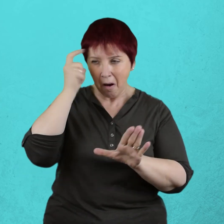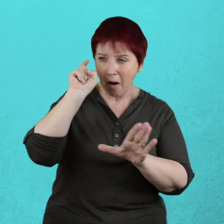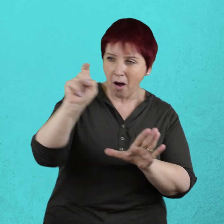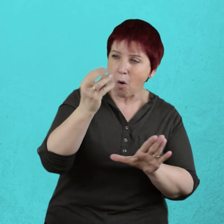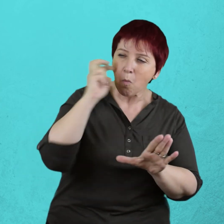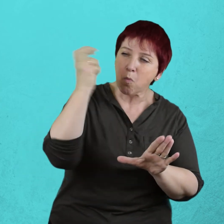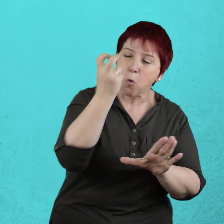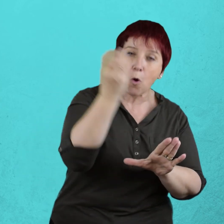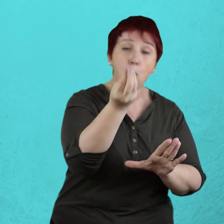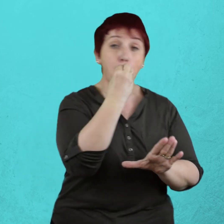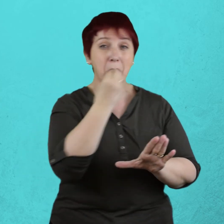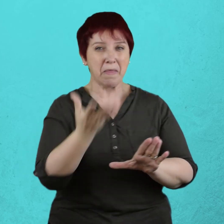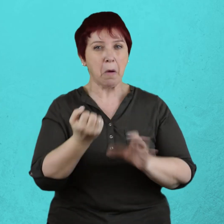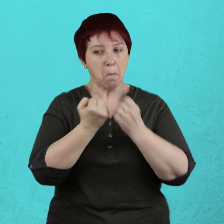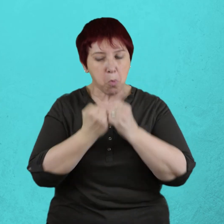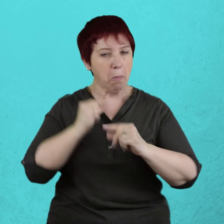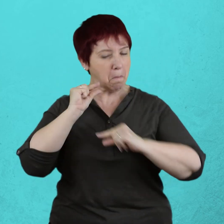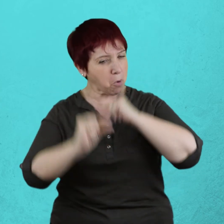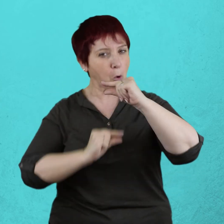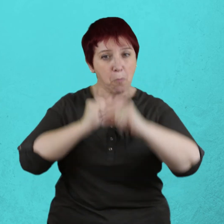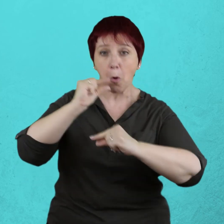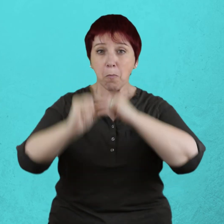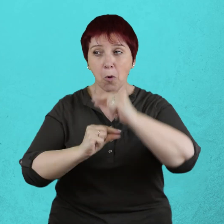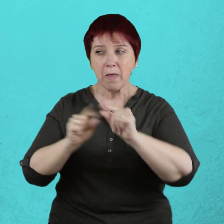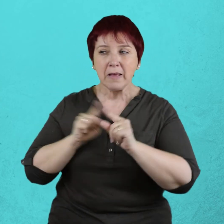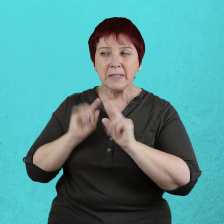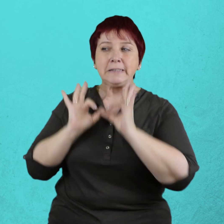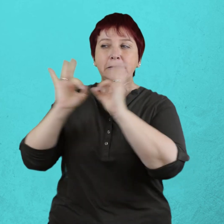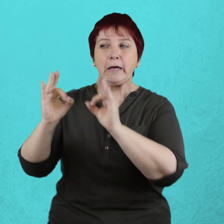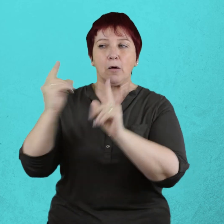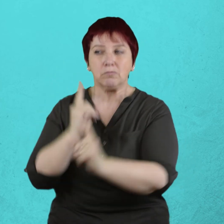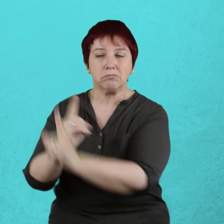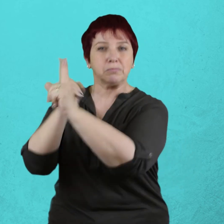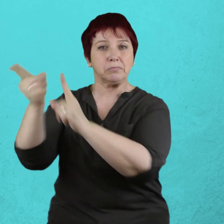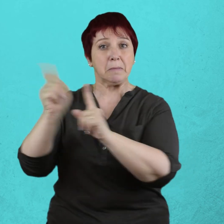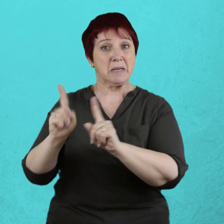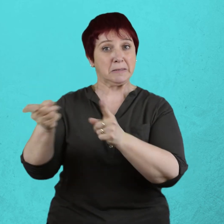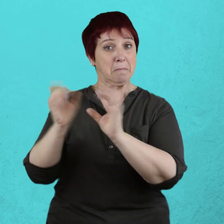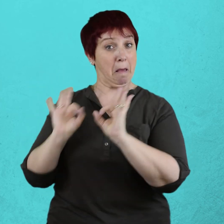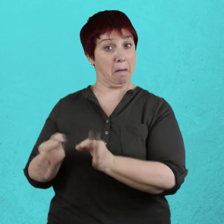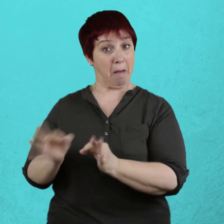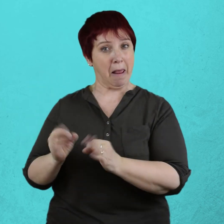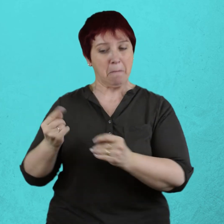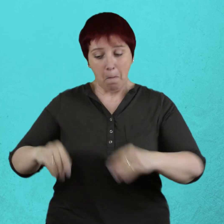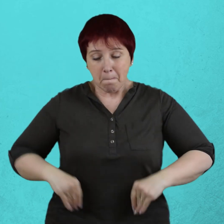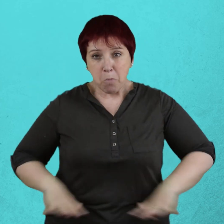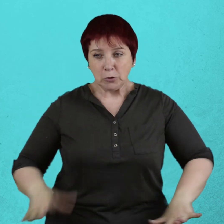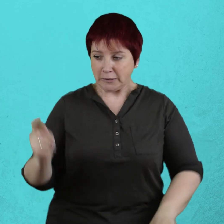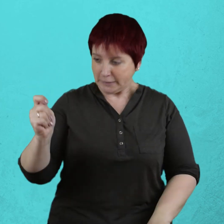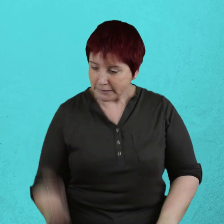Estaba decidido a avanzar, hasta la hermana, tirarle de la pollera e indicarle de ese modo que viniera a su cuarto con el violín, pues